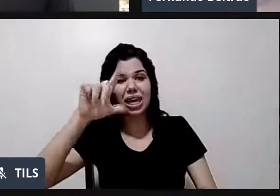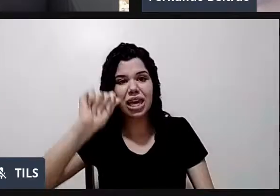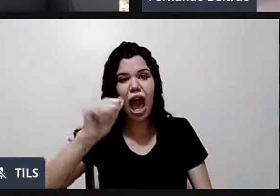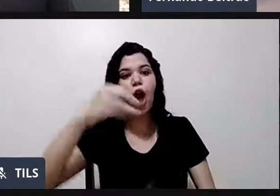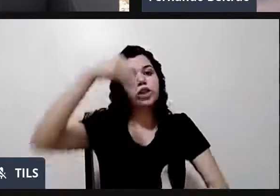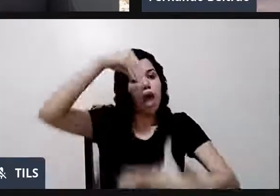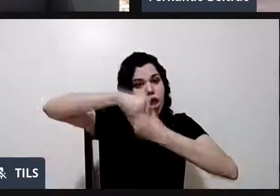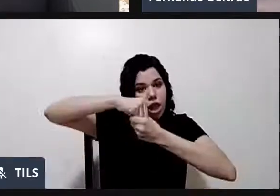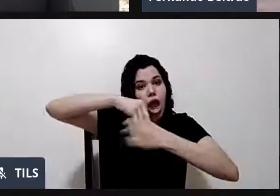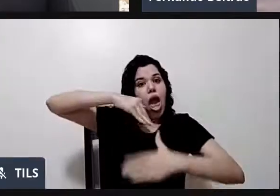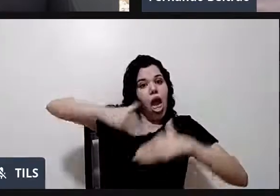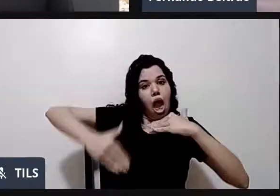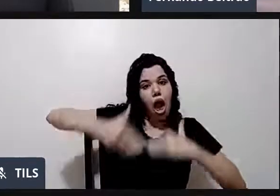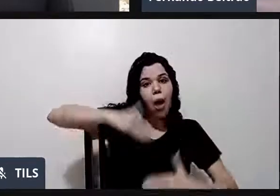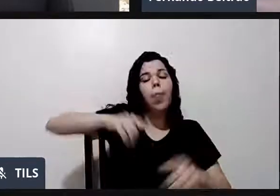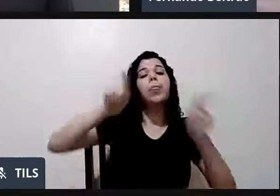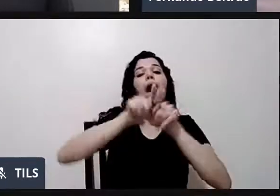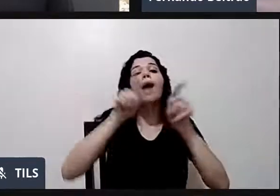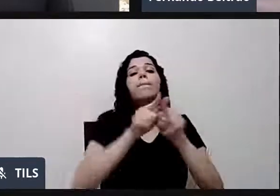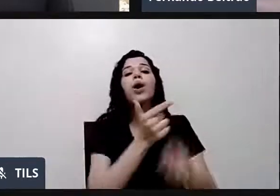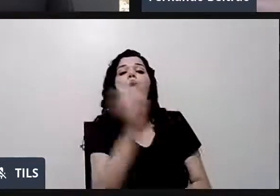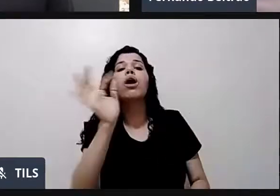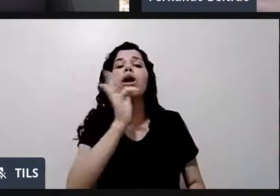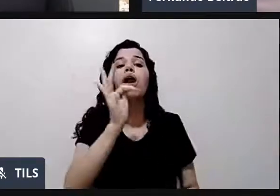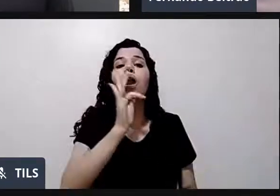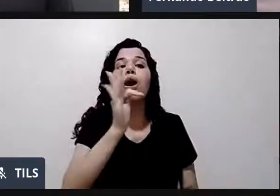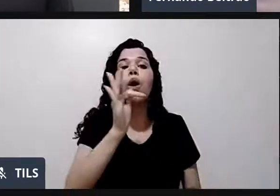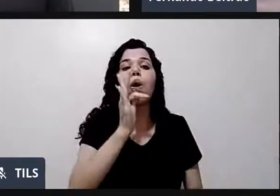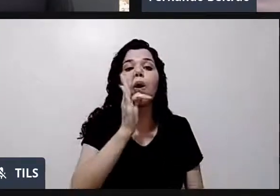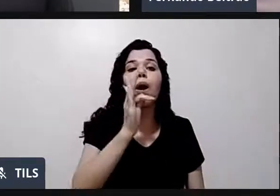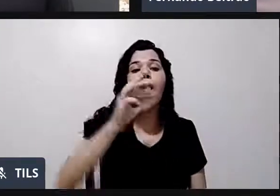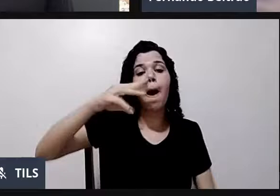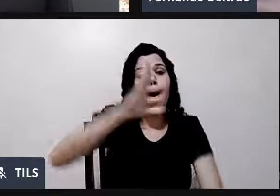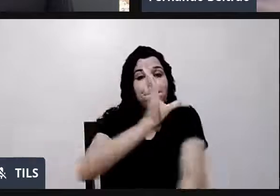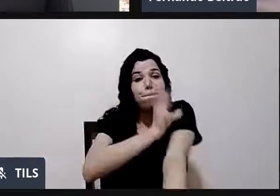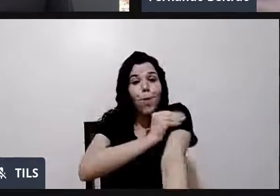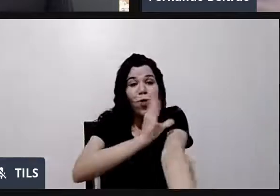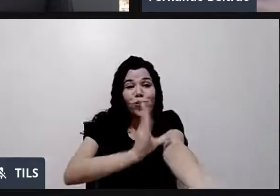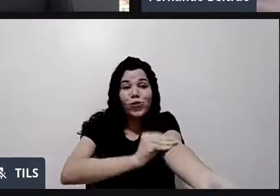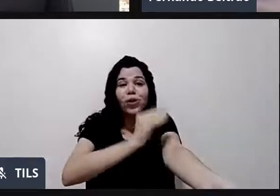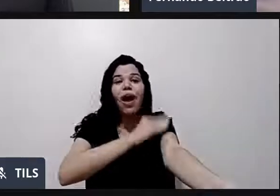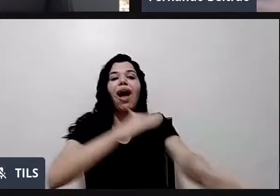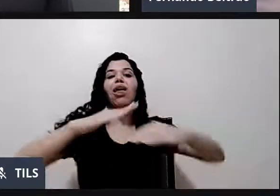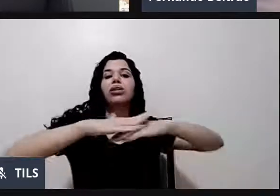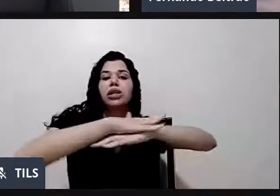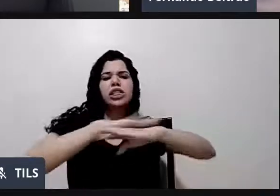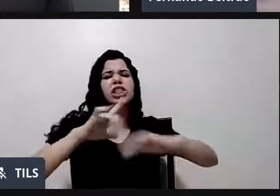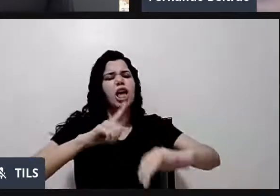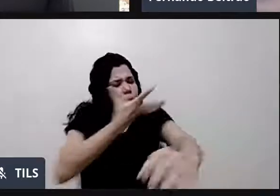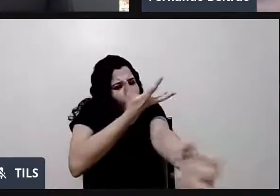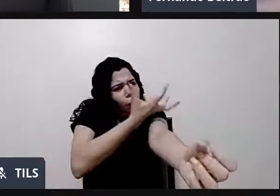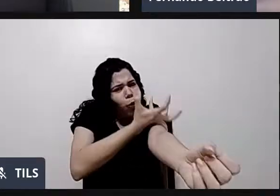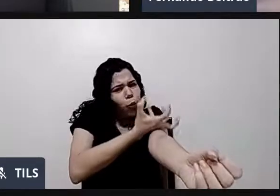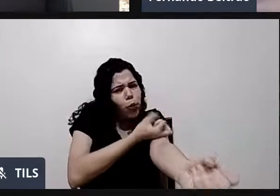Por exemplo, o tecido muscular que se contrai para movimentar a gente.